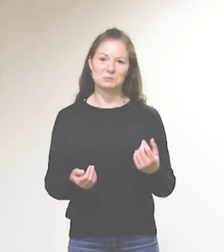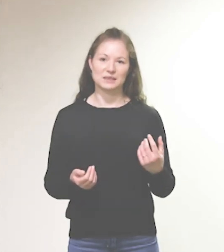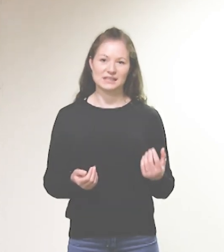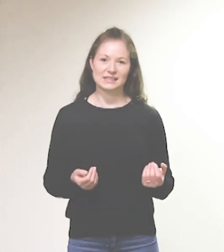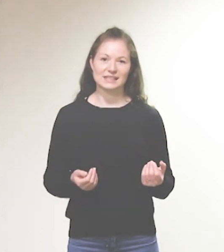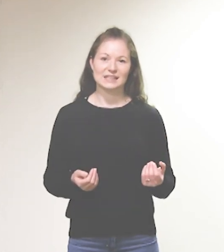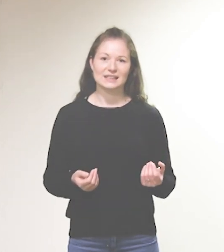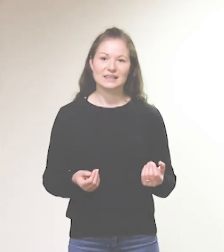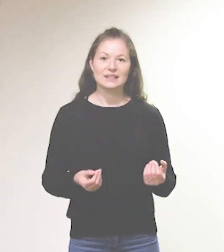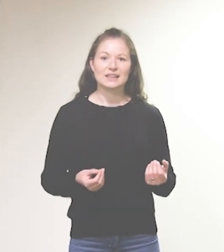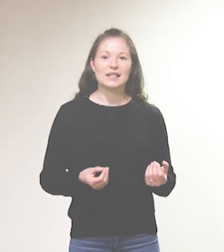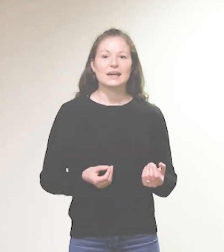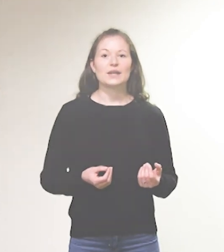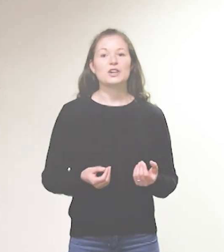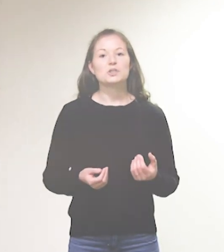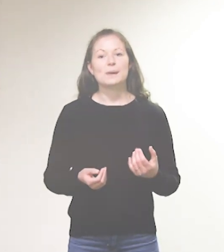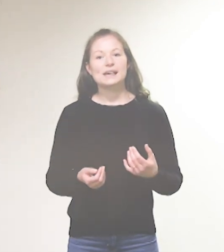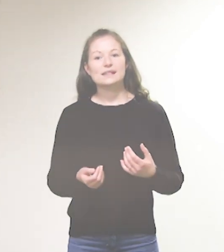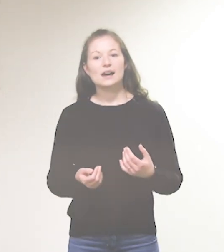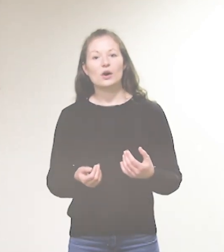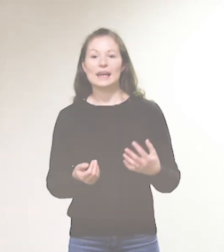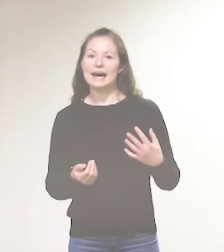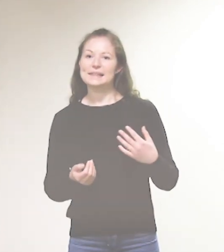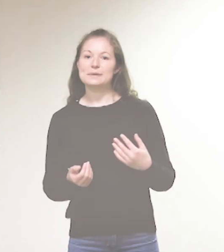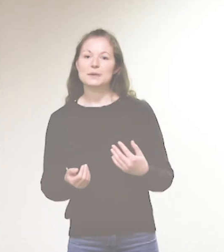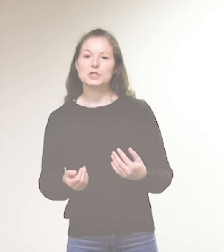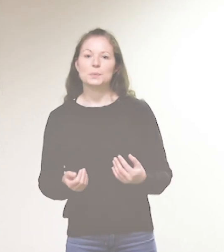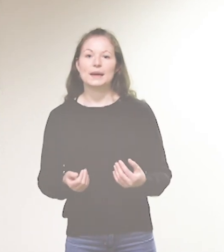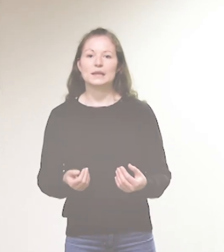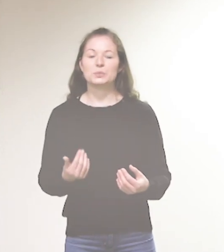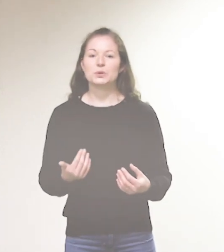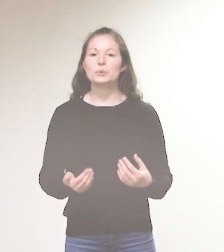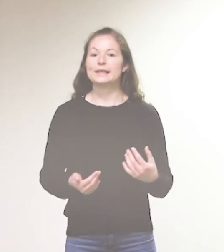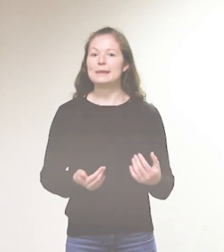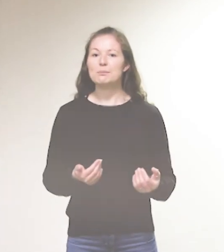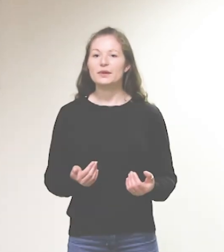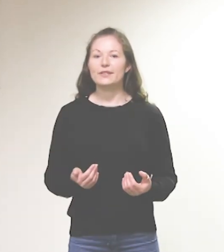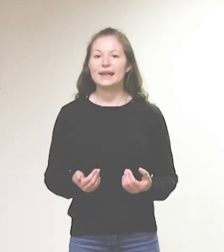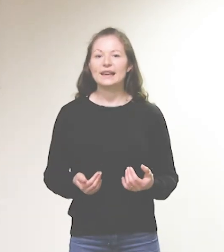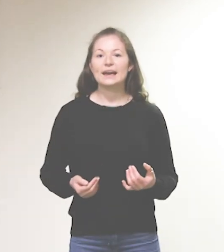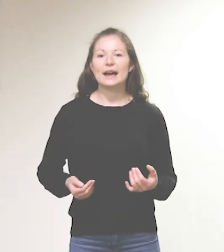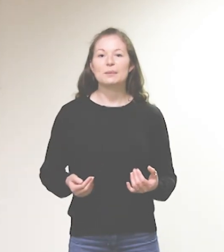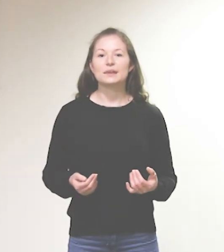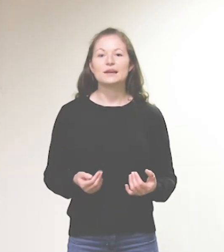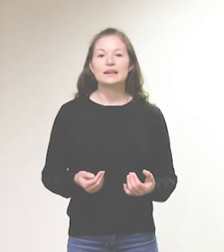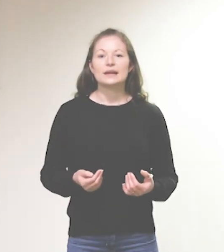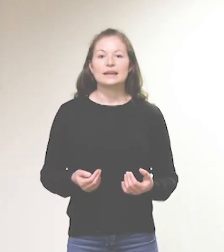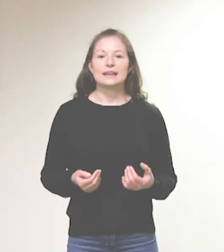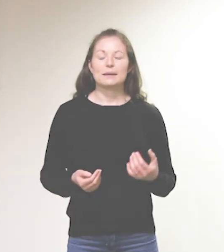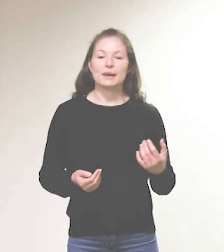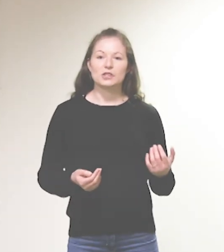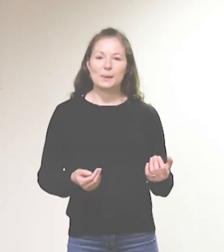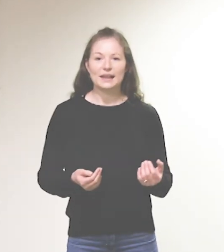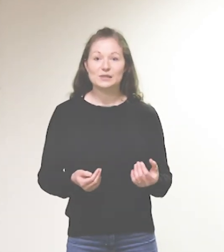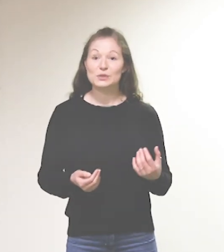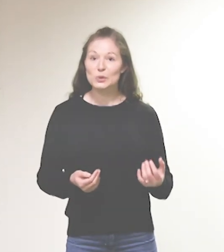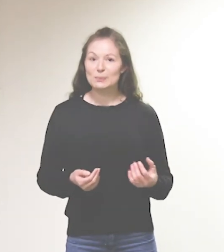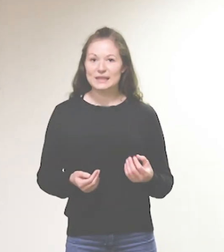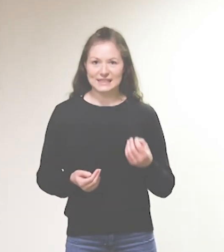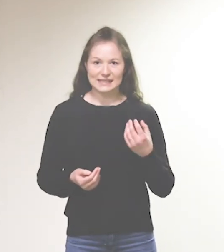mit. Ihr könnt später auch leise mitsprechen. Oder nur die Lippen bewegen. Aber in der Gebärdensprache ist es üblich, dass